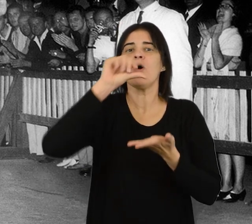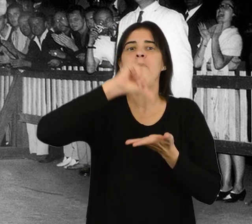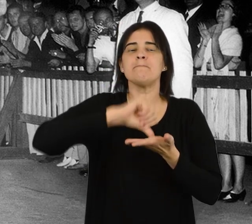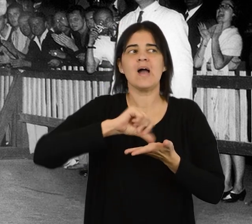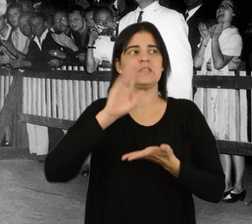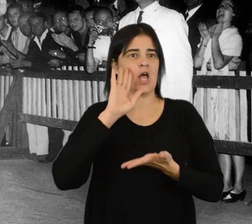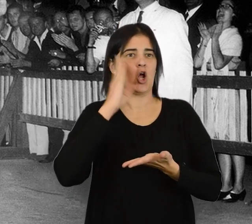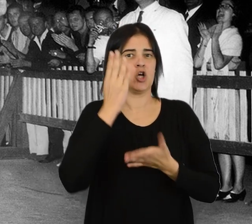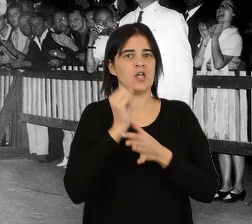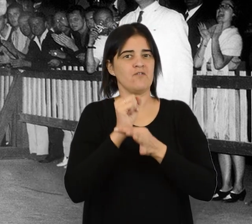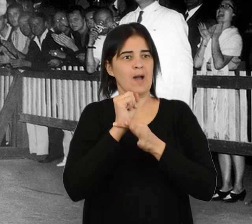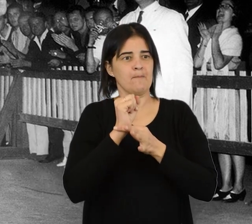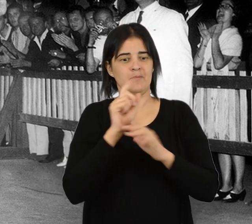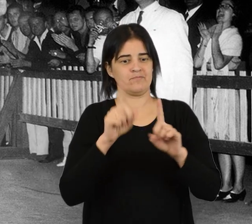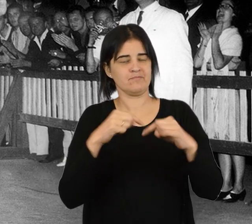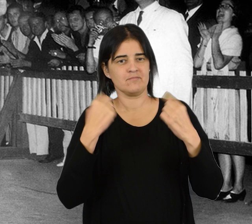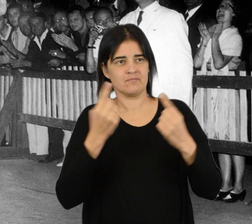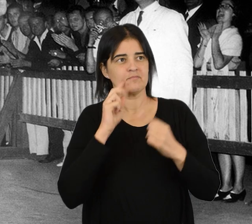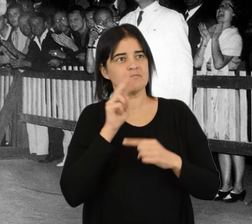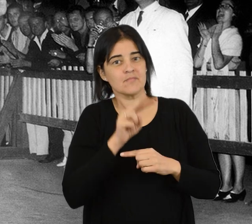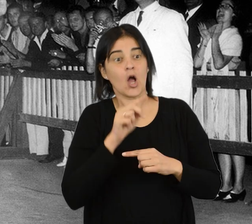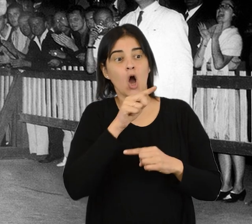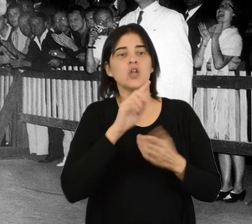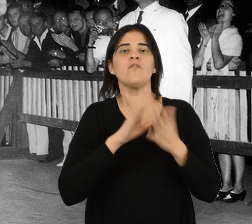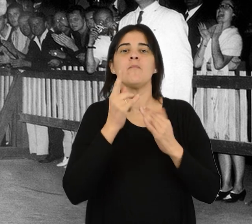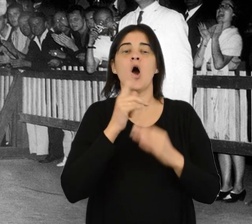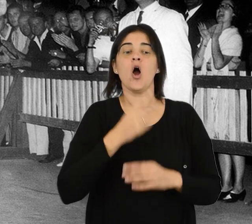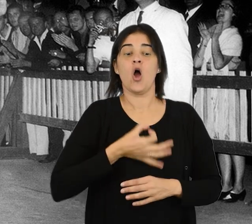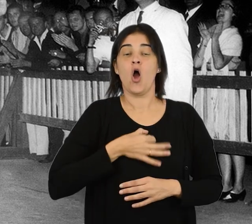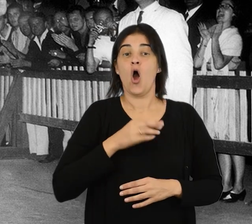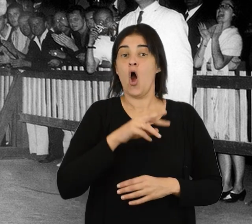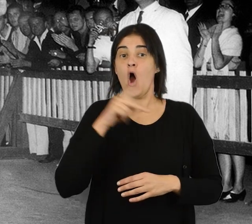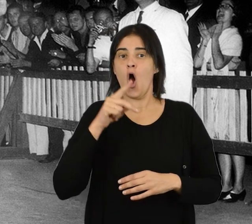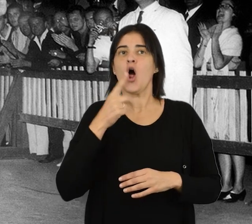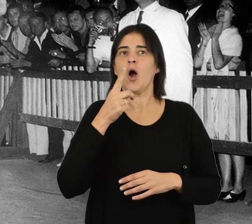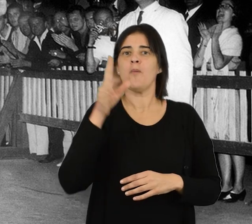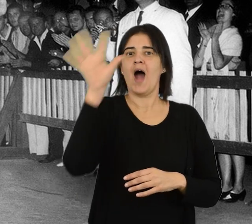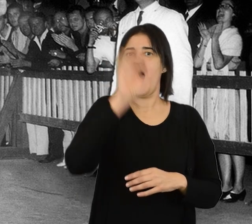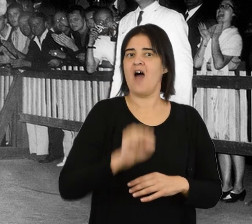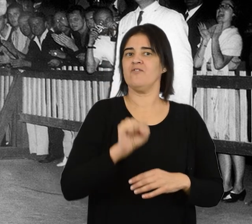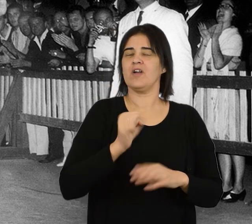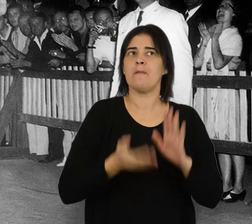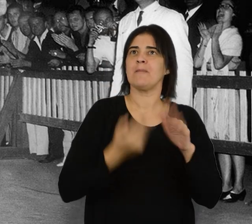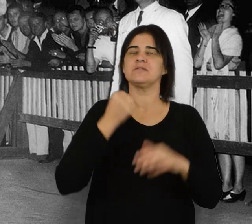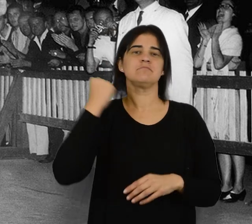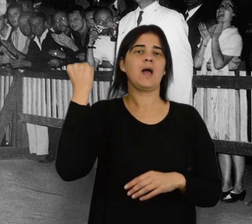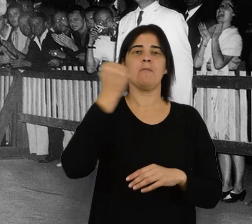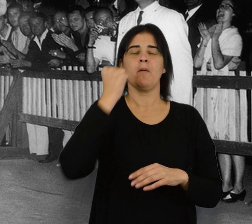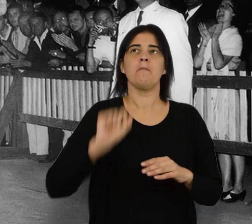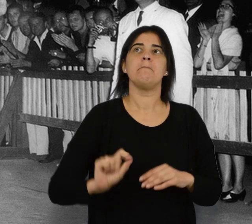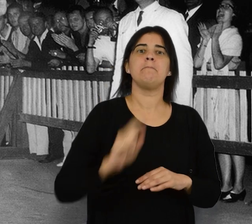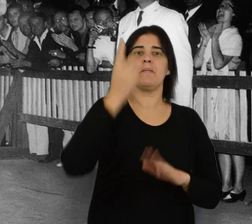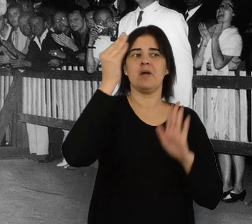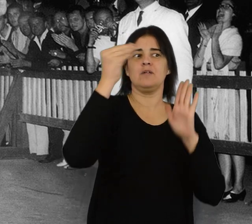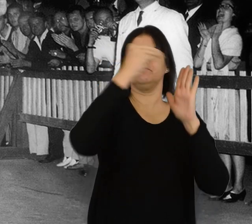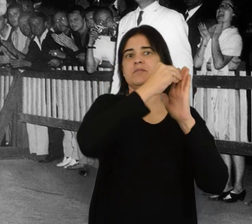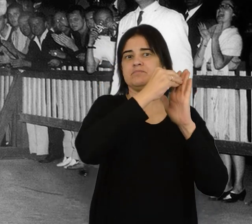reconocidos y admirados, llevando con su oro el nombre de África a lo más alto por